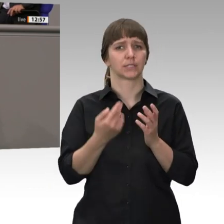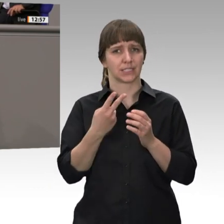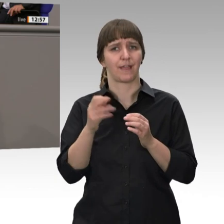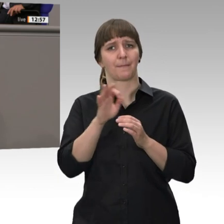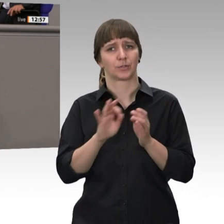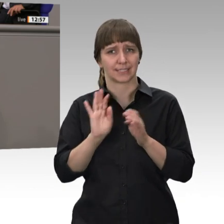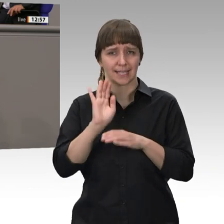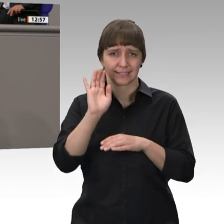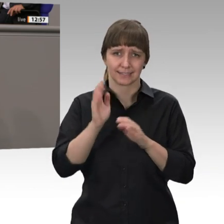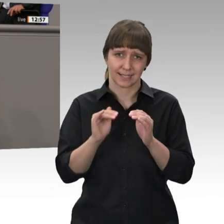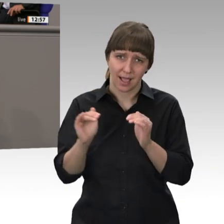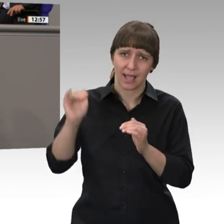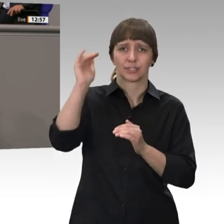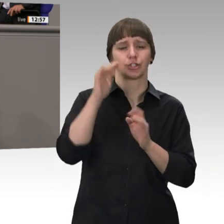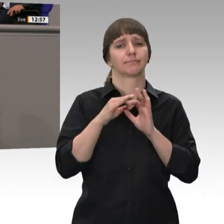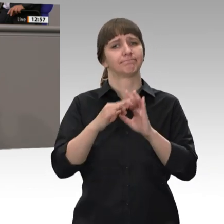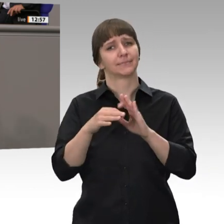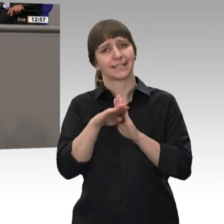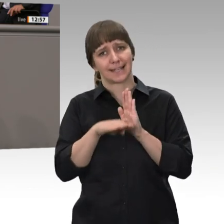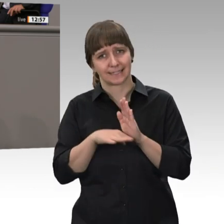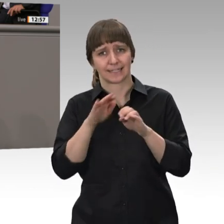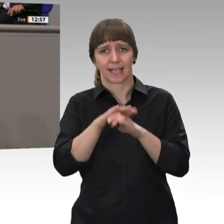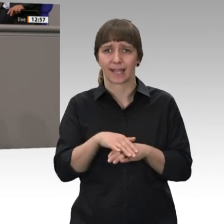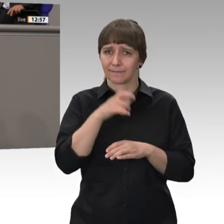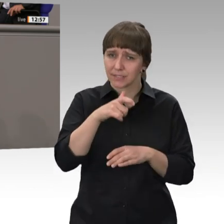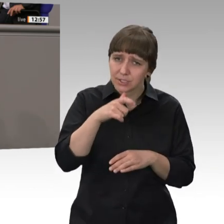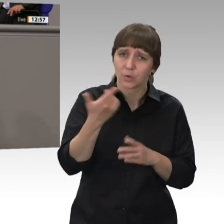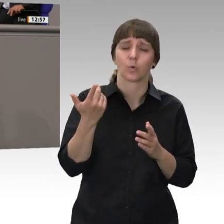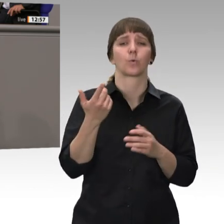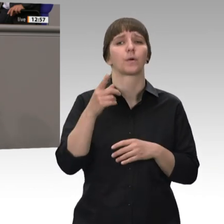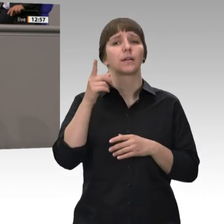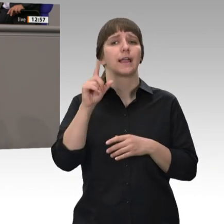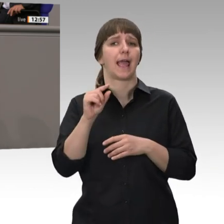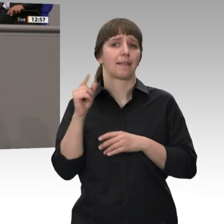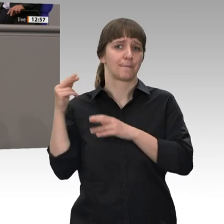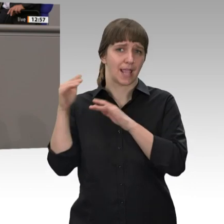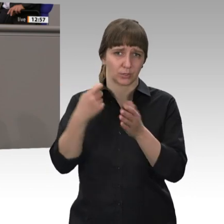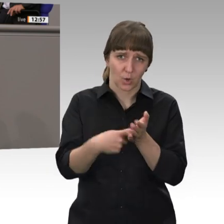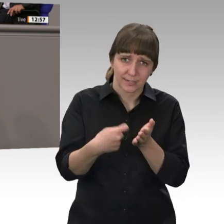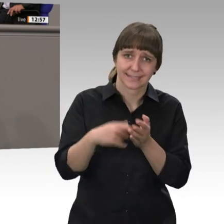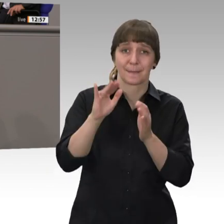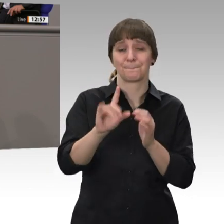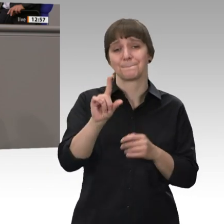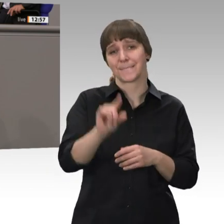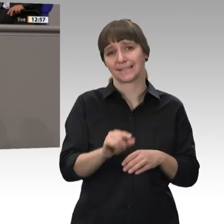gesetzlichen Rentenversicherung verbunden ist, 11 Milliarden Euro Kosten für die Mindestrente, 7 Milliarden Euro für eine Erhöhung des